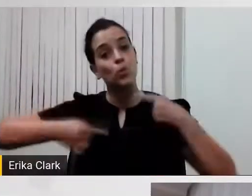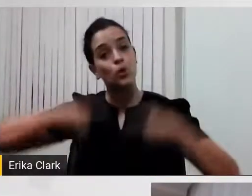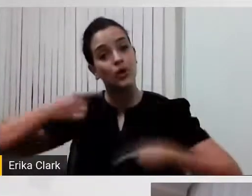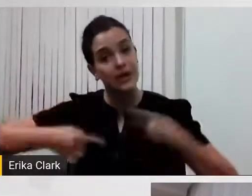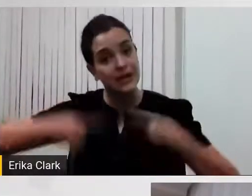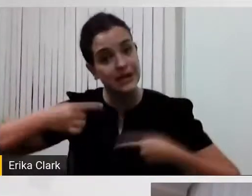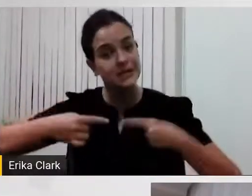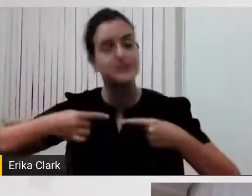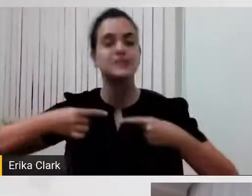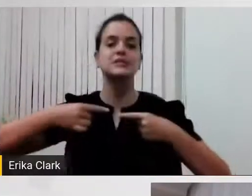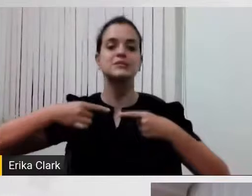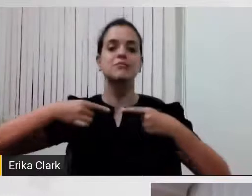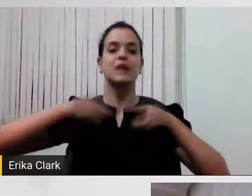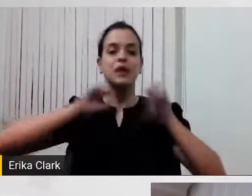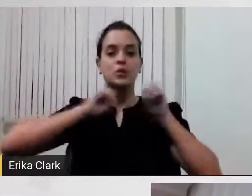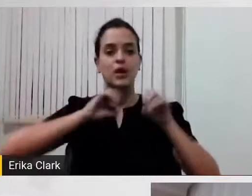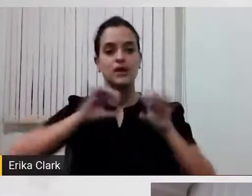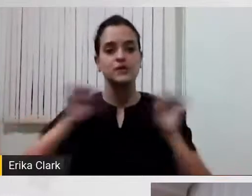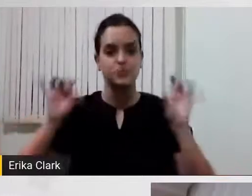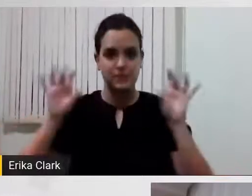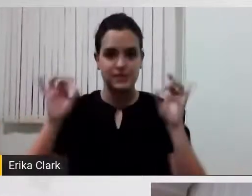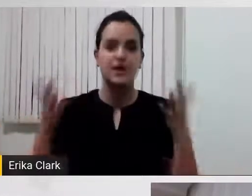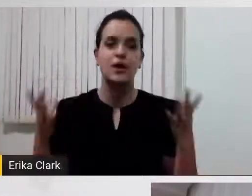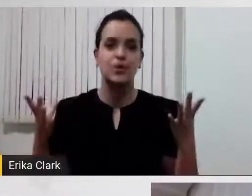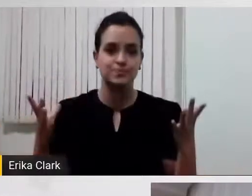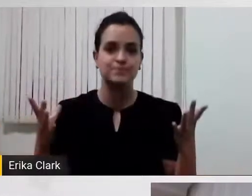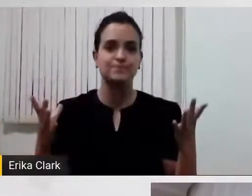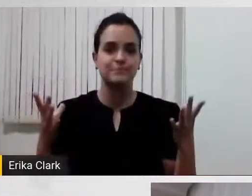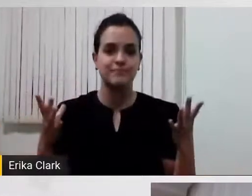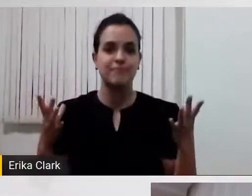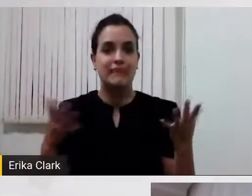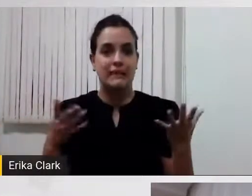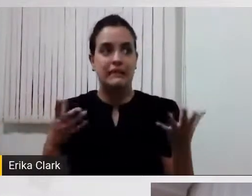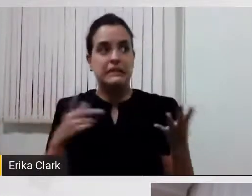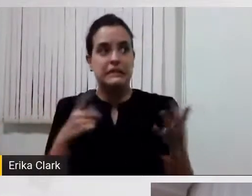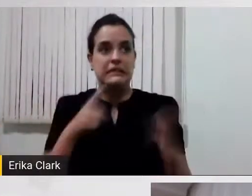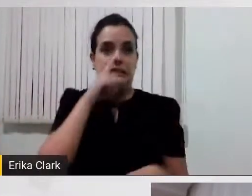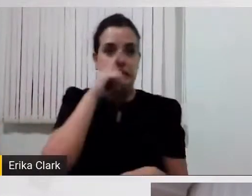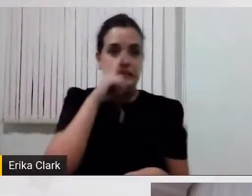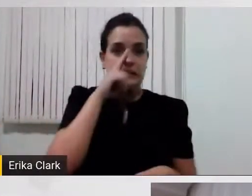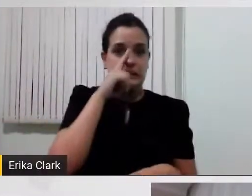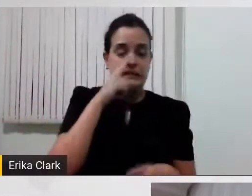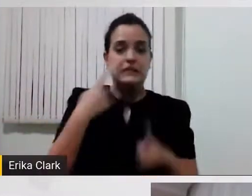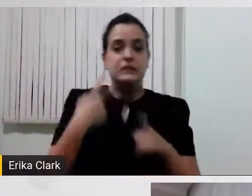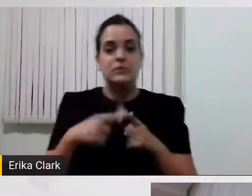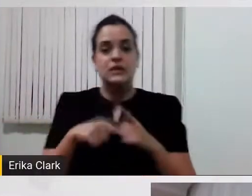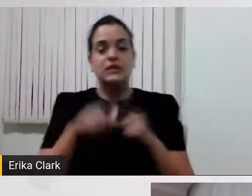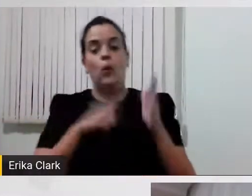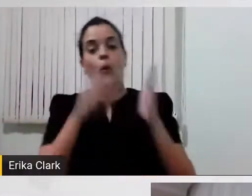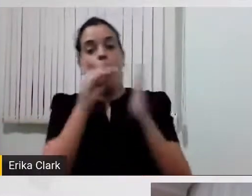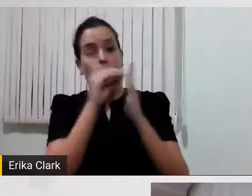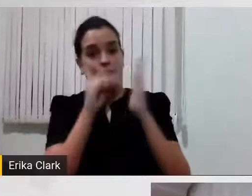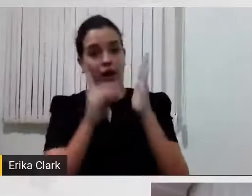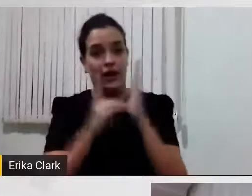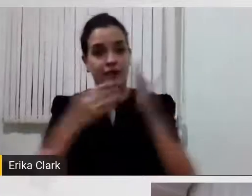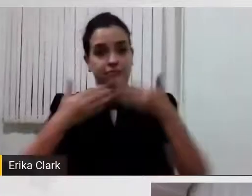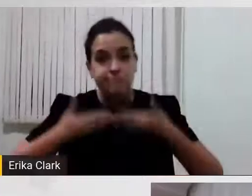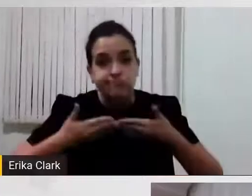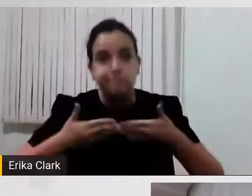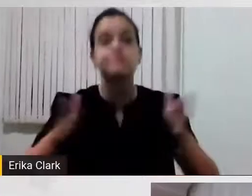inclusiva, que hoje está em risco, em função de um decreto que está para vigorar, enfim, mas a gente não precisa desistir